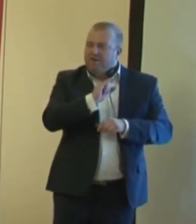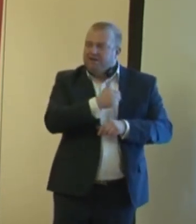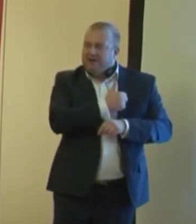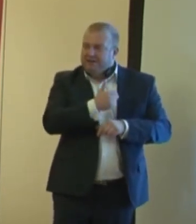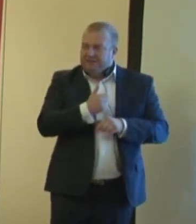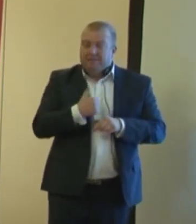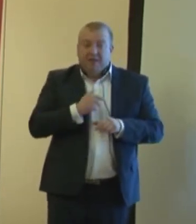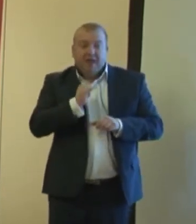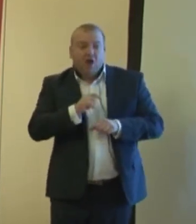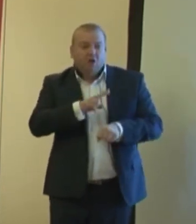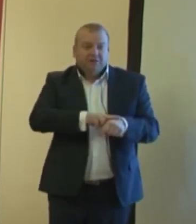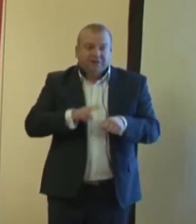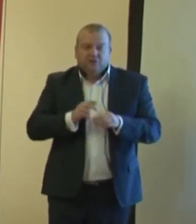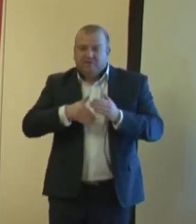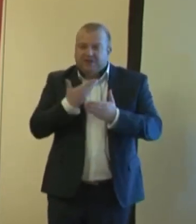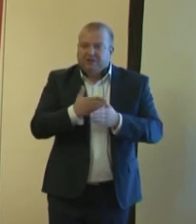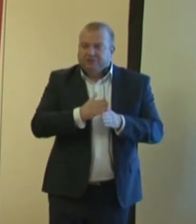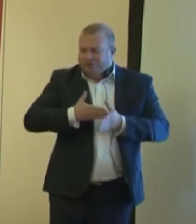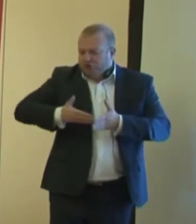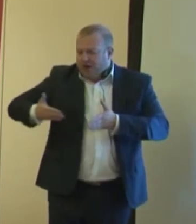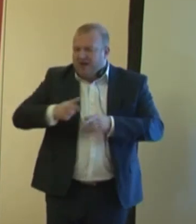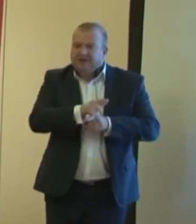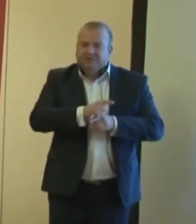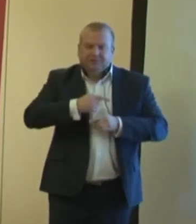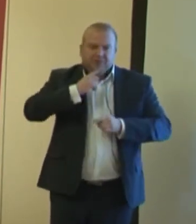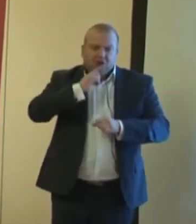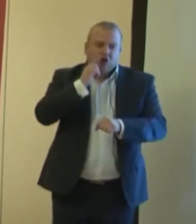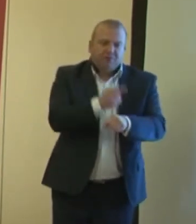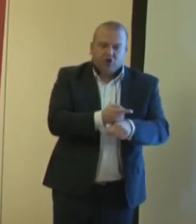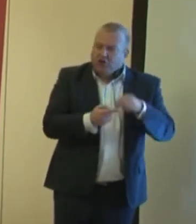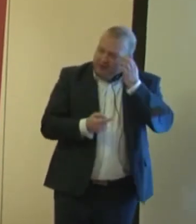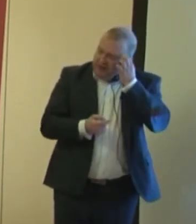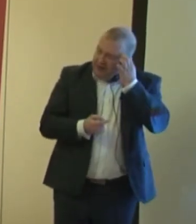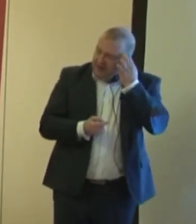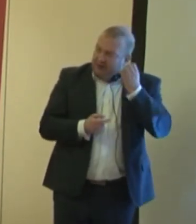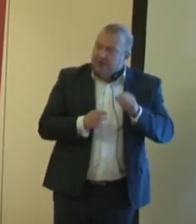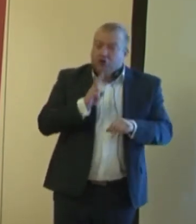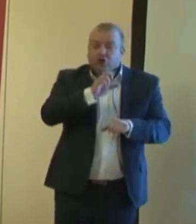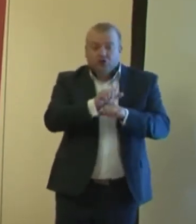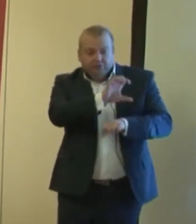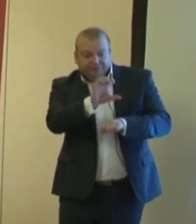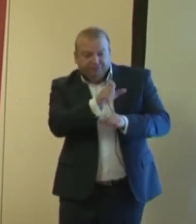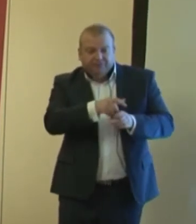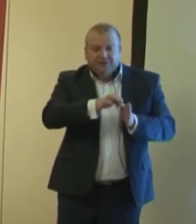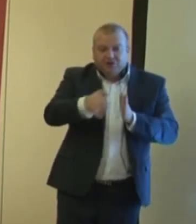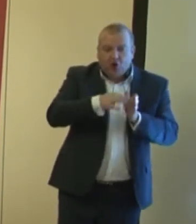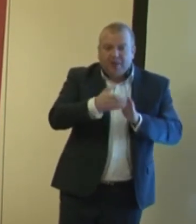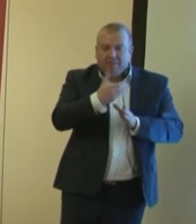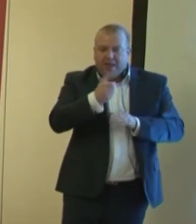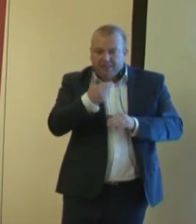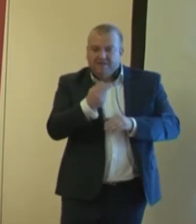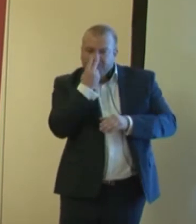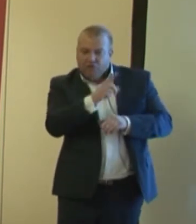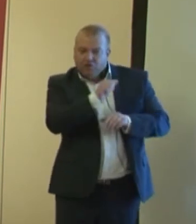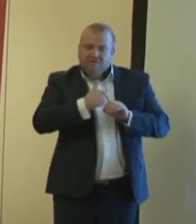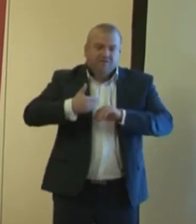ministerstwo wydaliśmy szereg rozporządzeń, bardzo dużo. Ktoś, kto śledzi stronę MEN-u, to widzi, że w